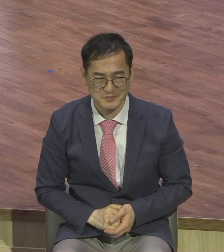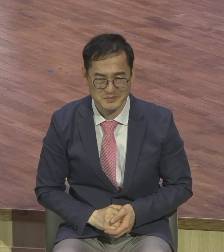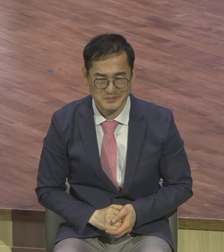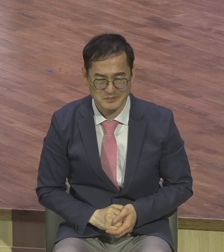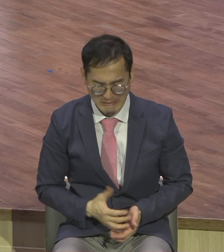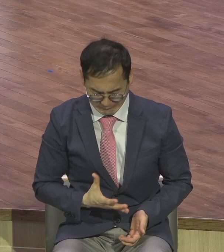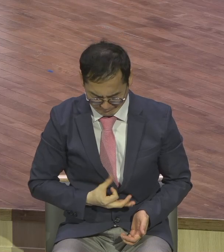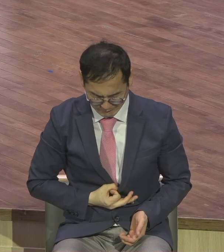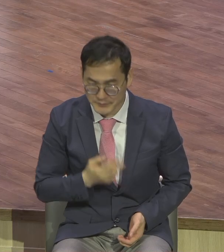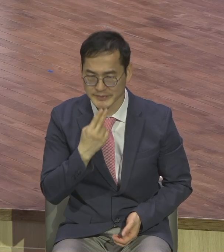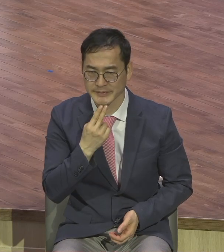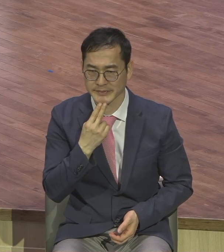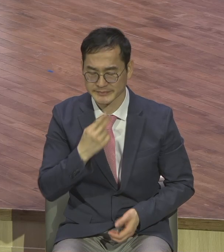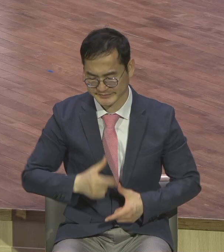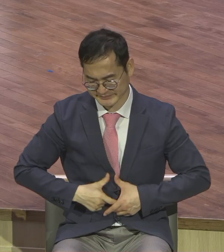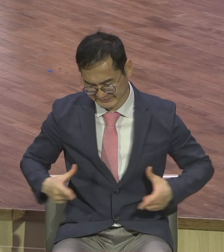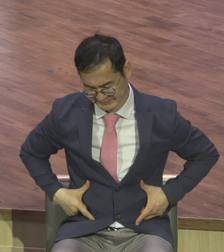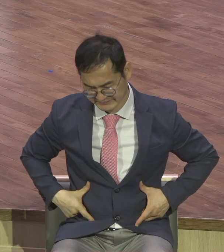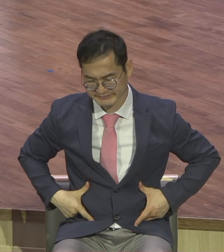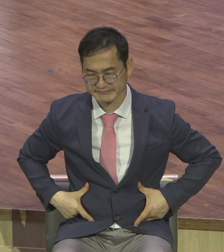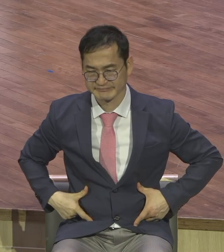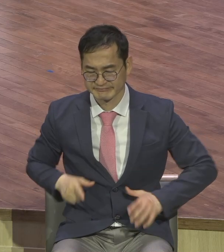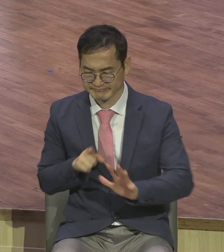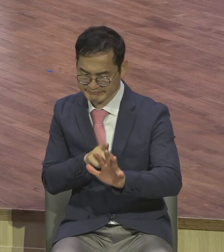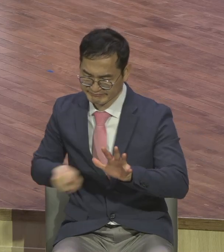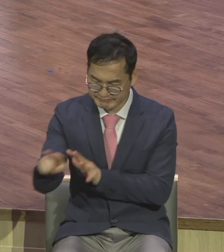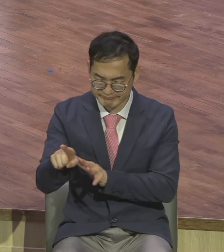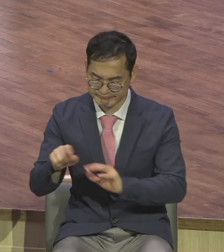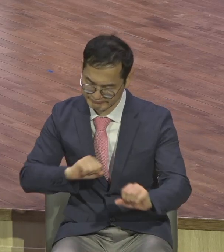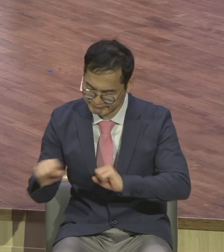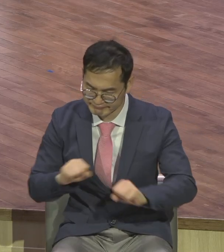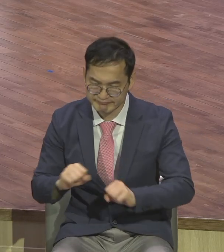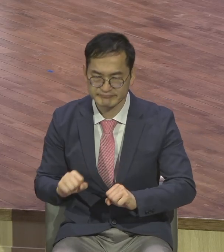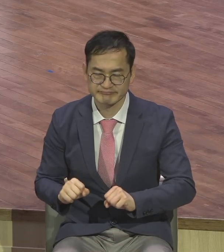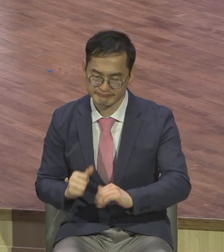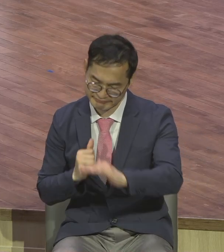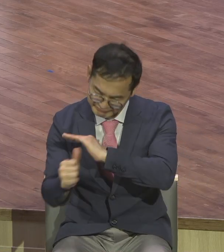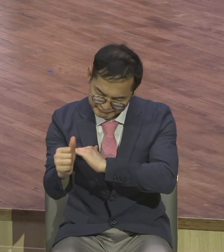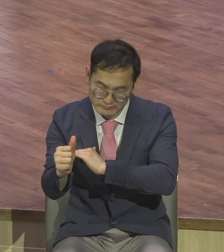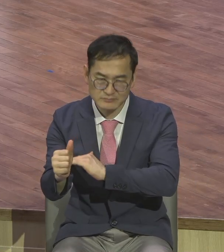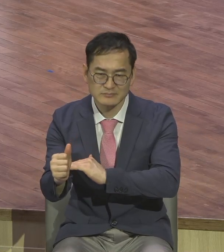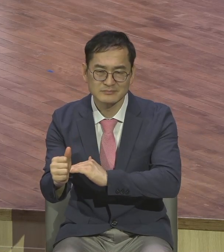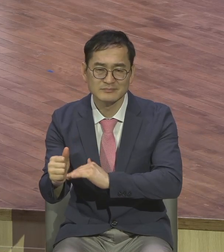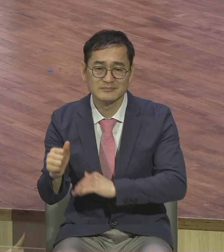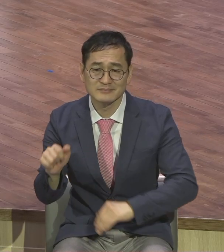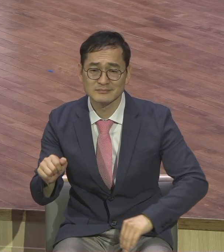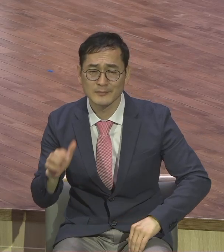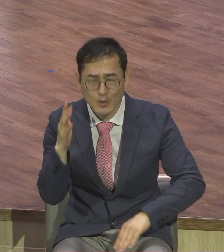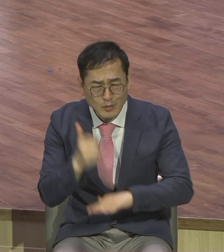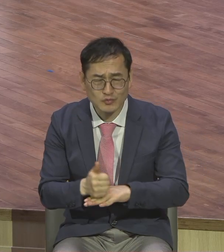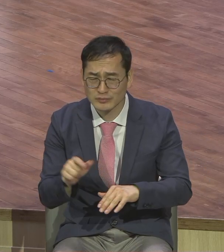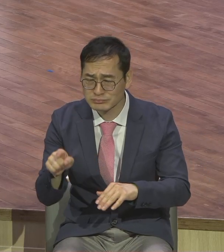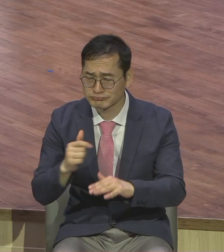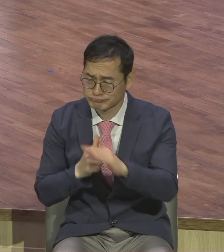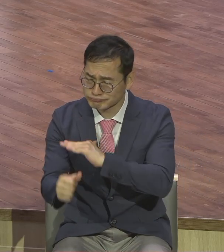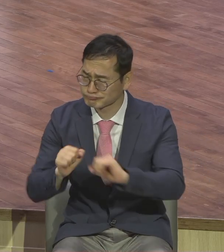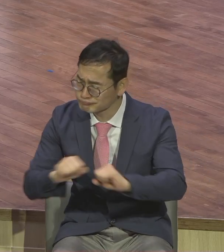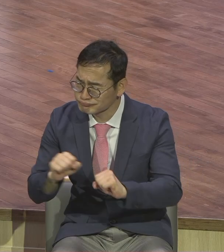영적 대장부 치유받아야 돼요. 그럼 여러분은요. 영적 대장부가 되면 세상에서도 성공할 수밖에 없어요. 말씀 잡으세요.